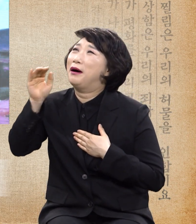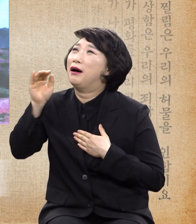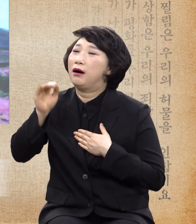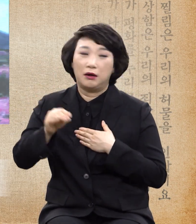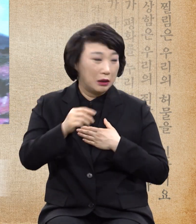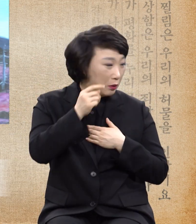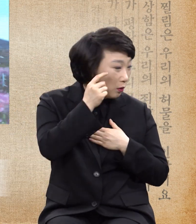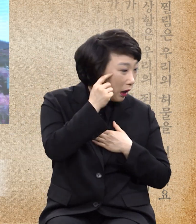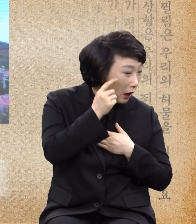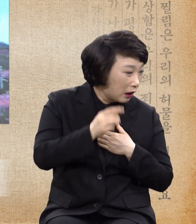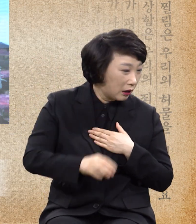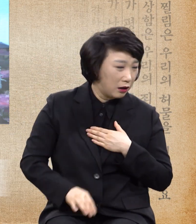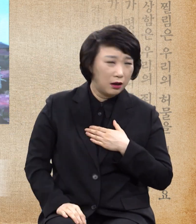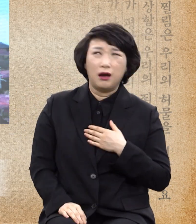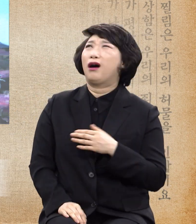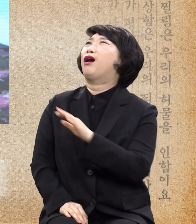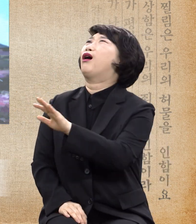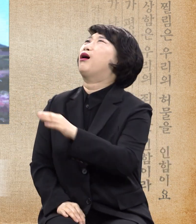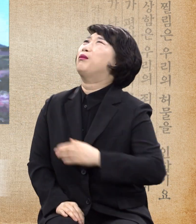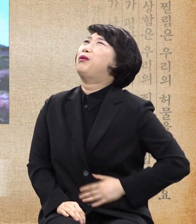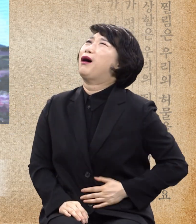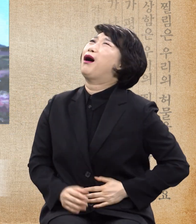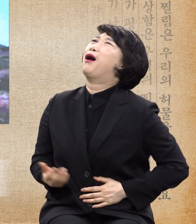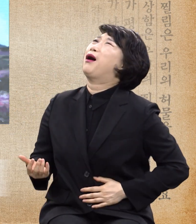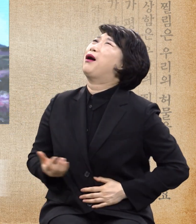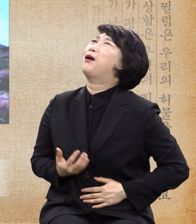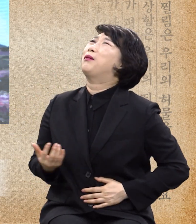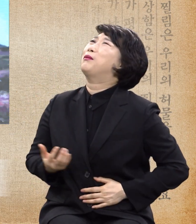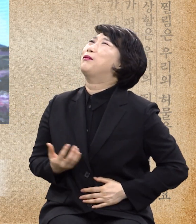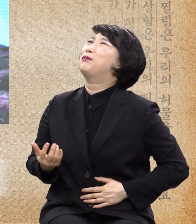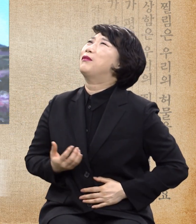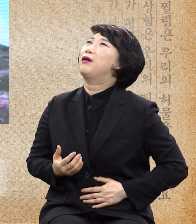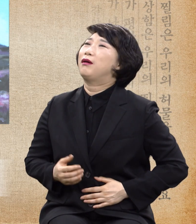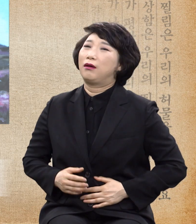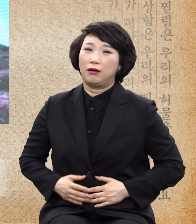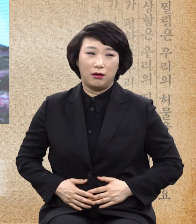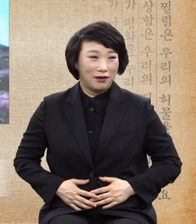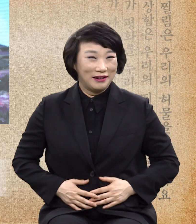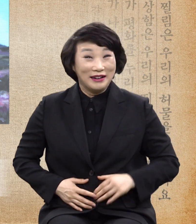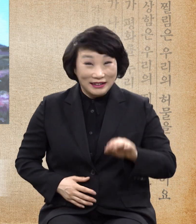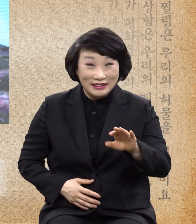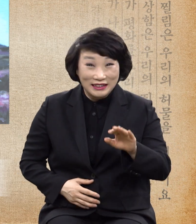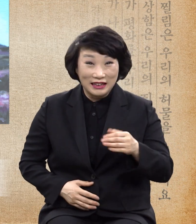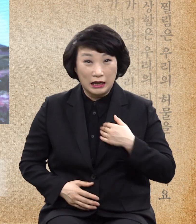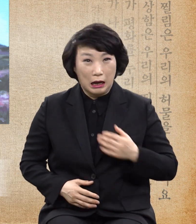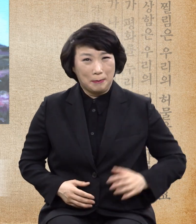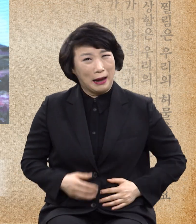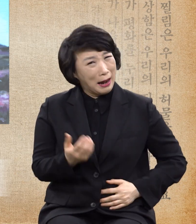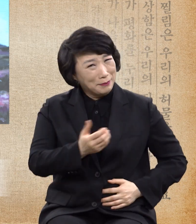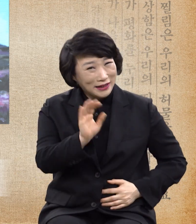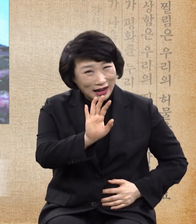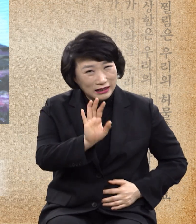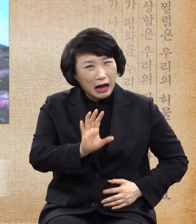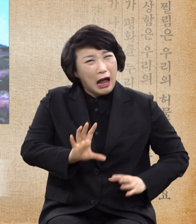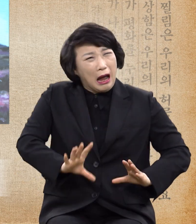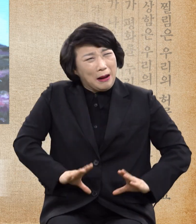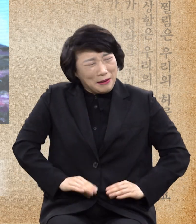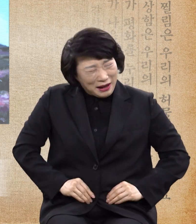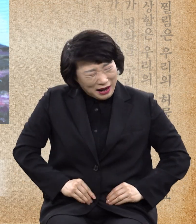배아포 근데 배아픈게 아니요 배고픈거요 근데